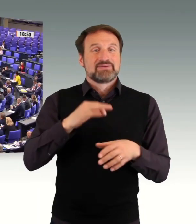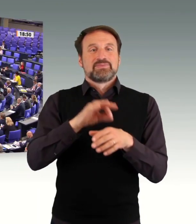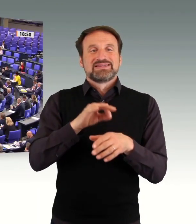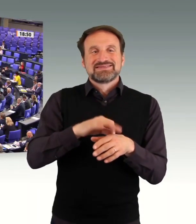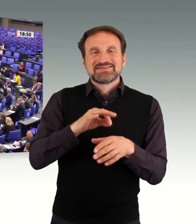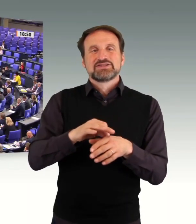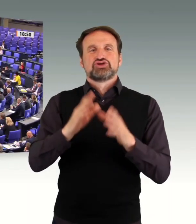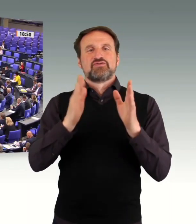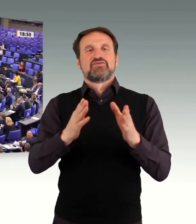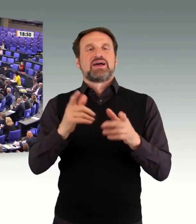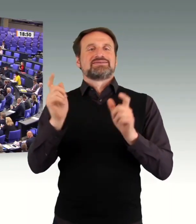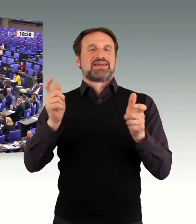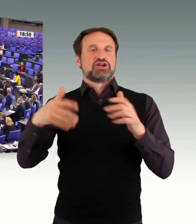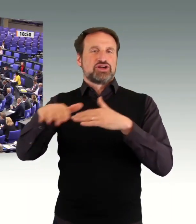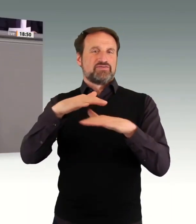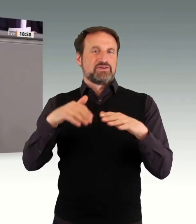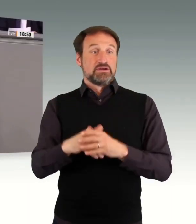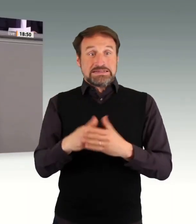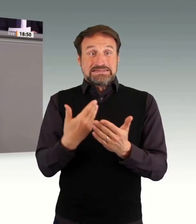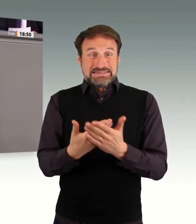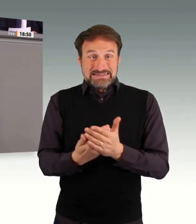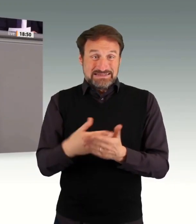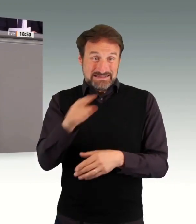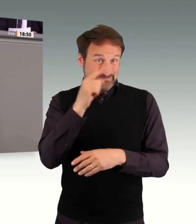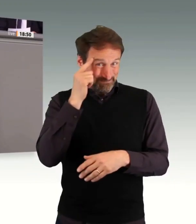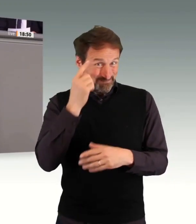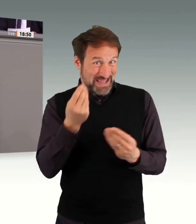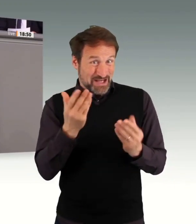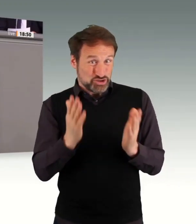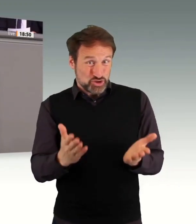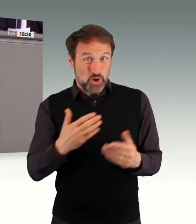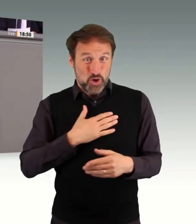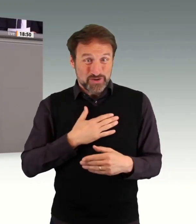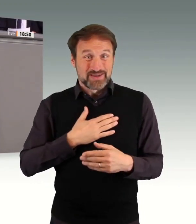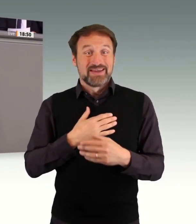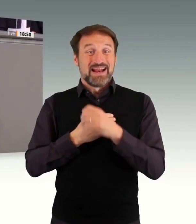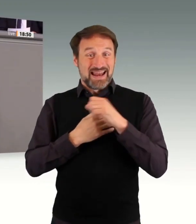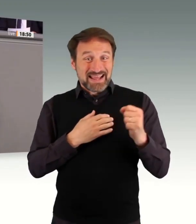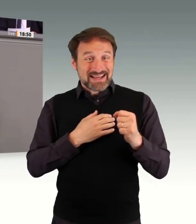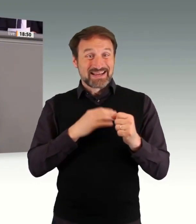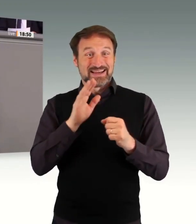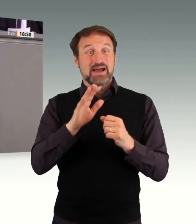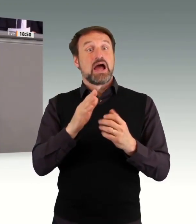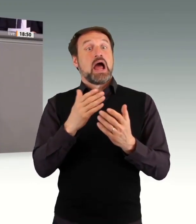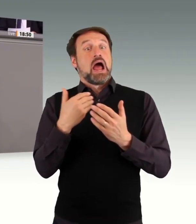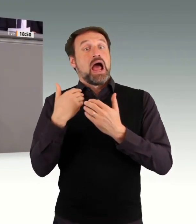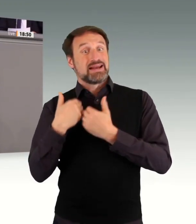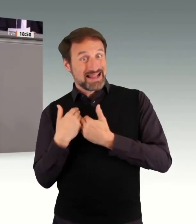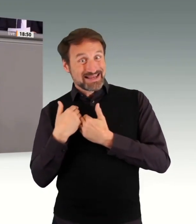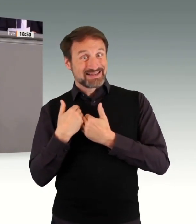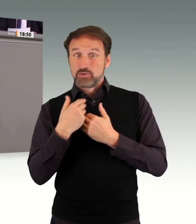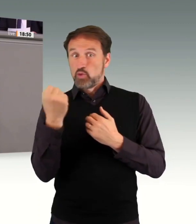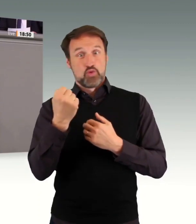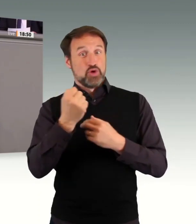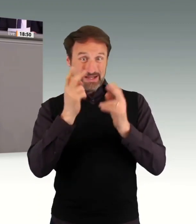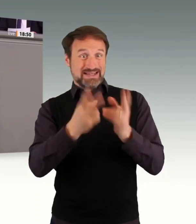Union. Ich halte echt gar nichts davon, irgendwie darüber zu lamentieren, ob Sie in 16 Jahren Regierungszeit